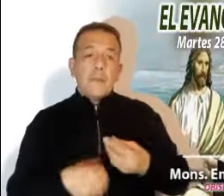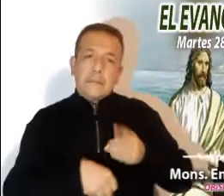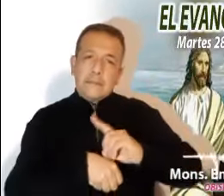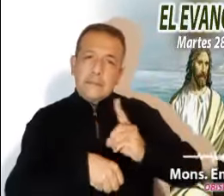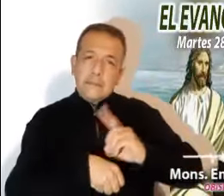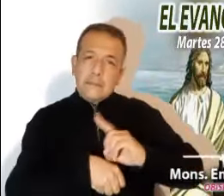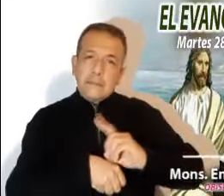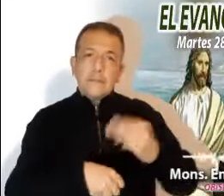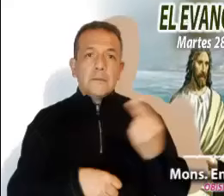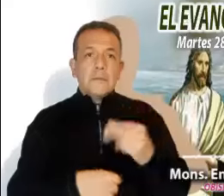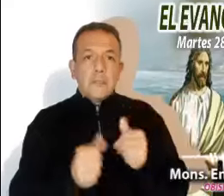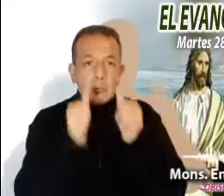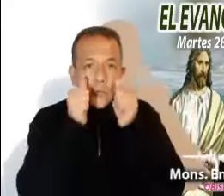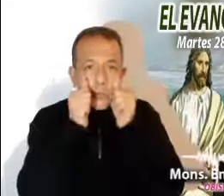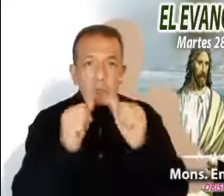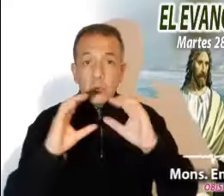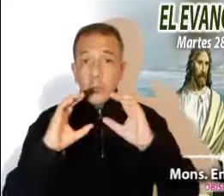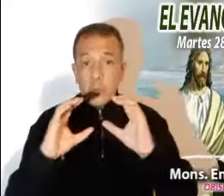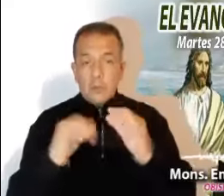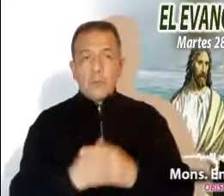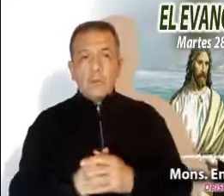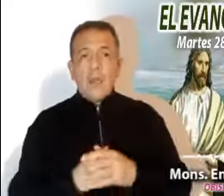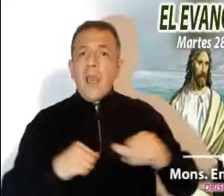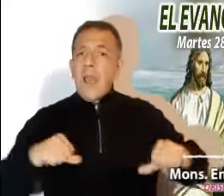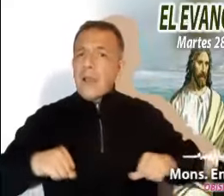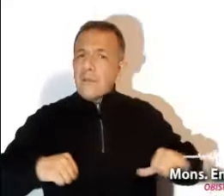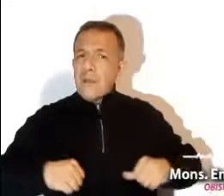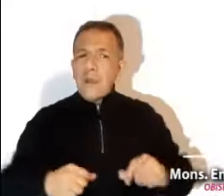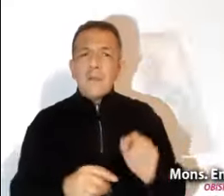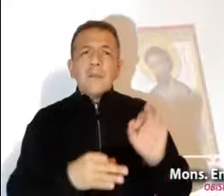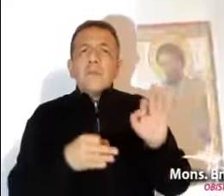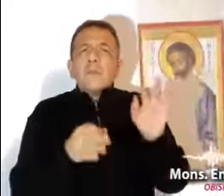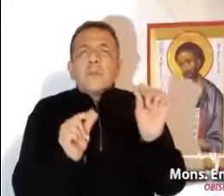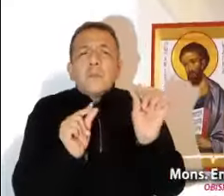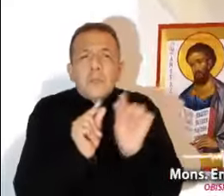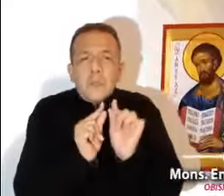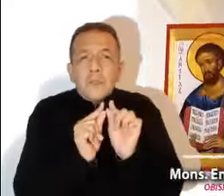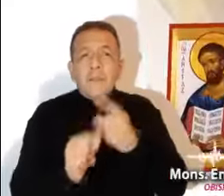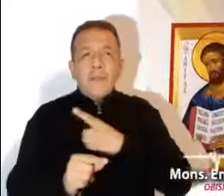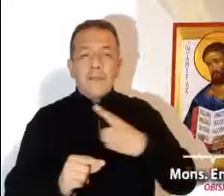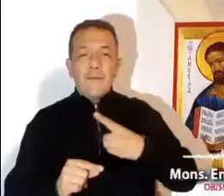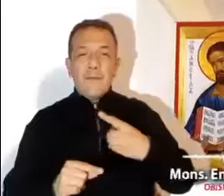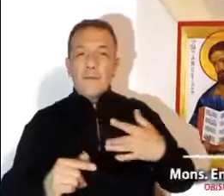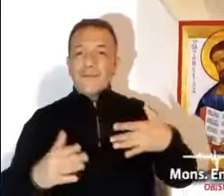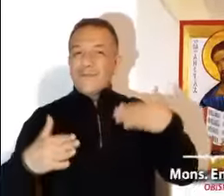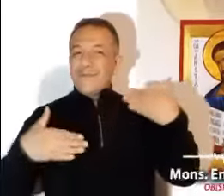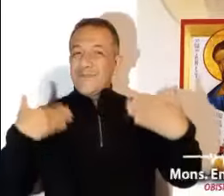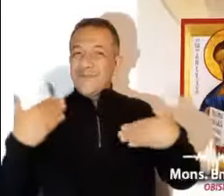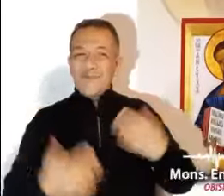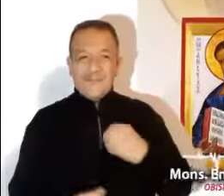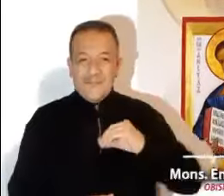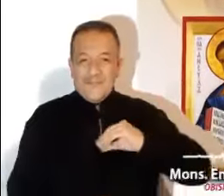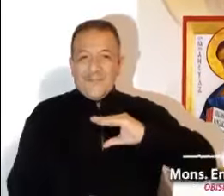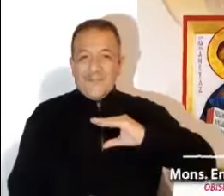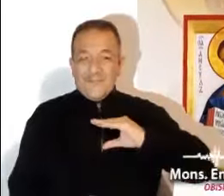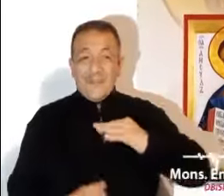atención y cuidado. Las pequeñas acciones deben hacerse con entusiasmo. Hacer